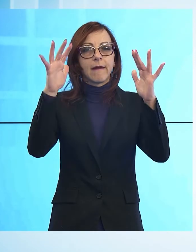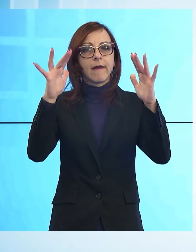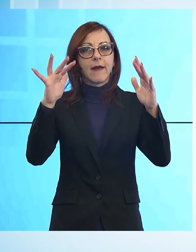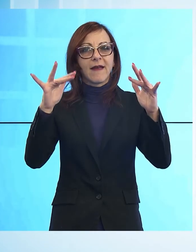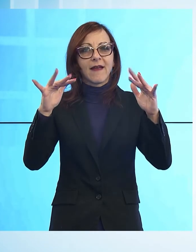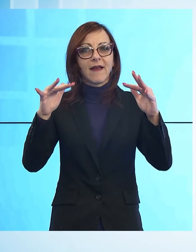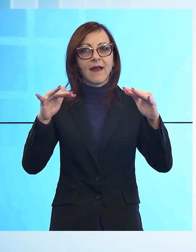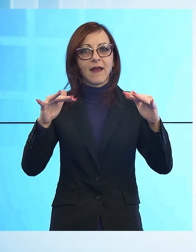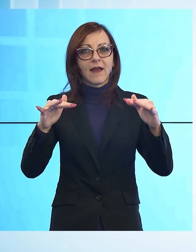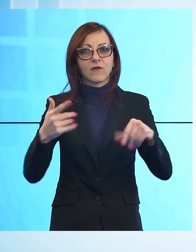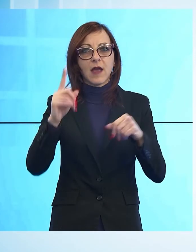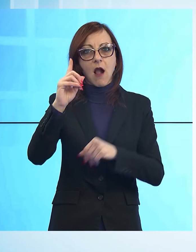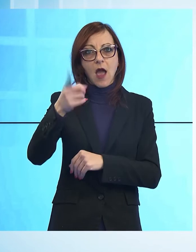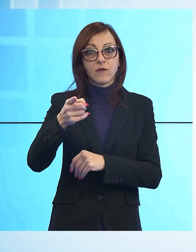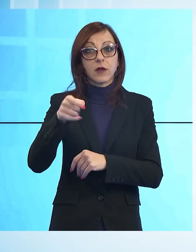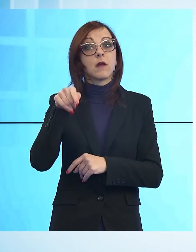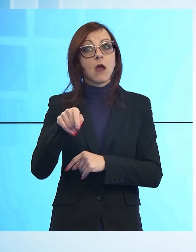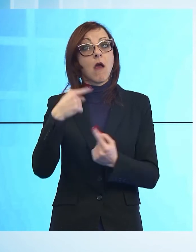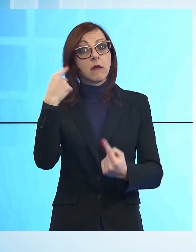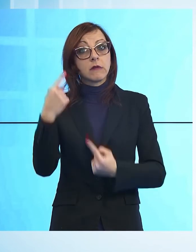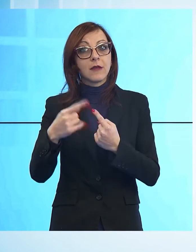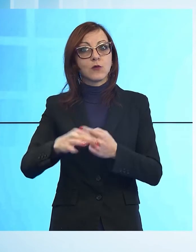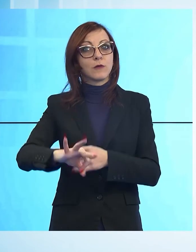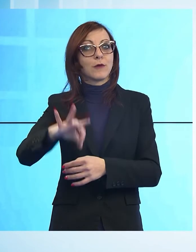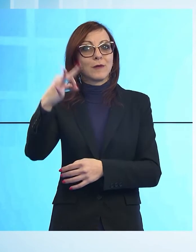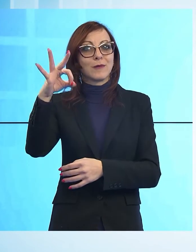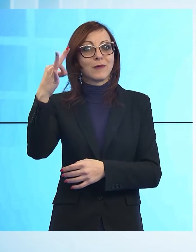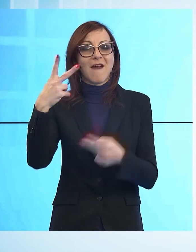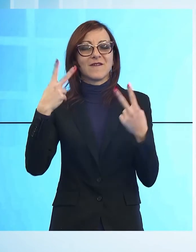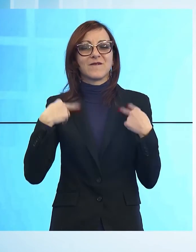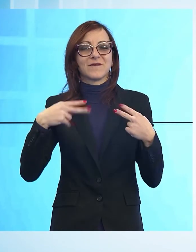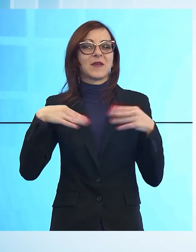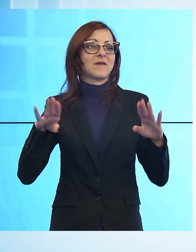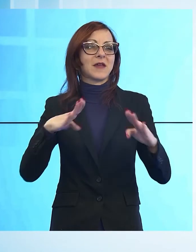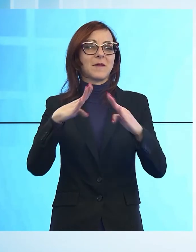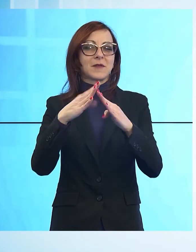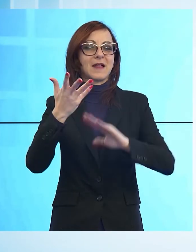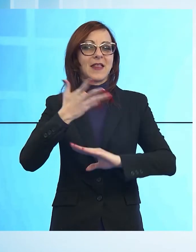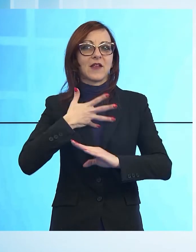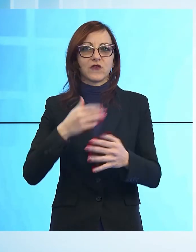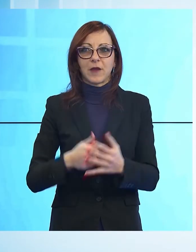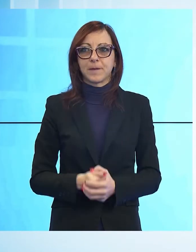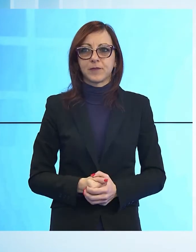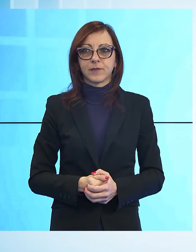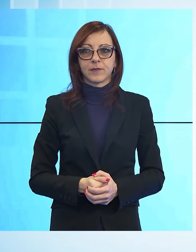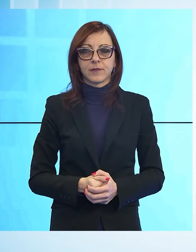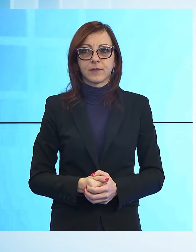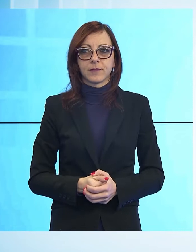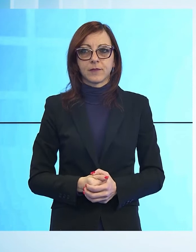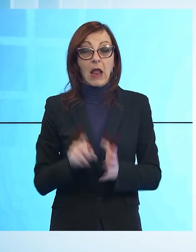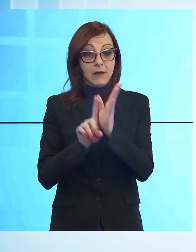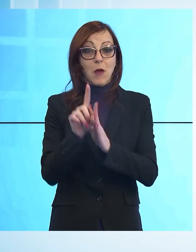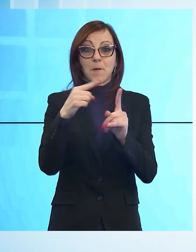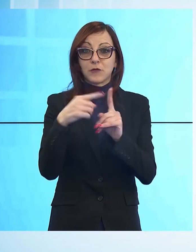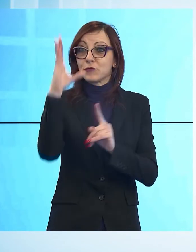Garfagnana. Garfagnana ci sono le condizioni ottimali per vivere la montagna. Sono segnali molto positivi per il